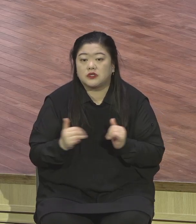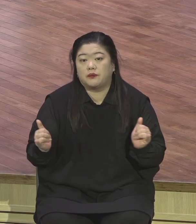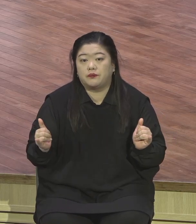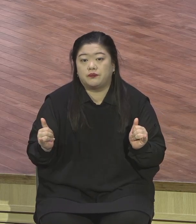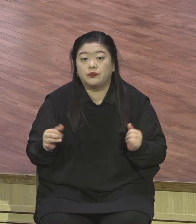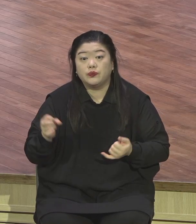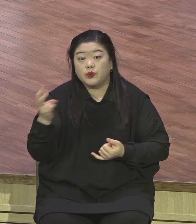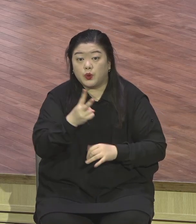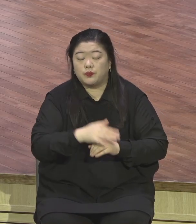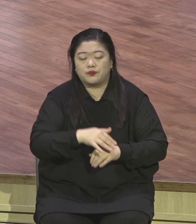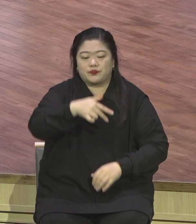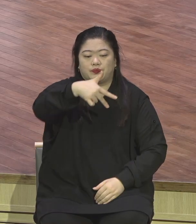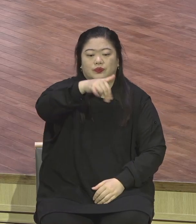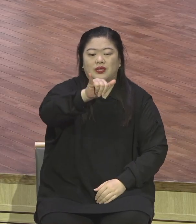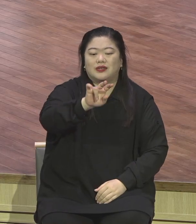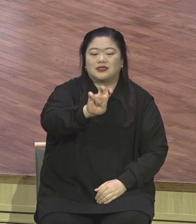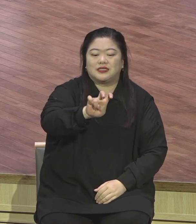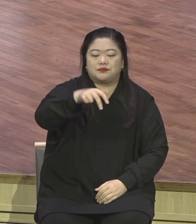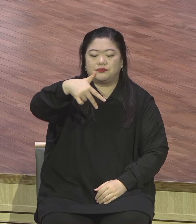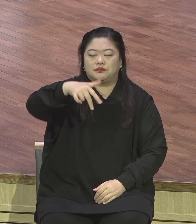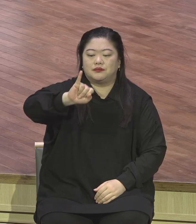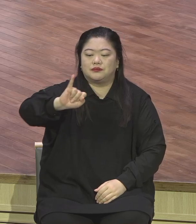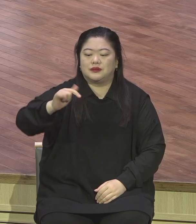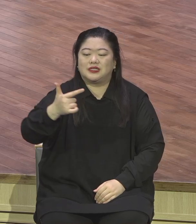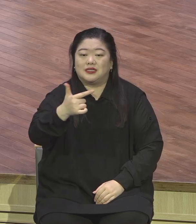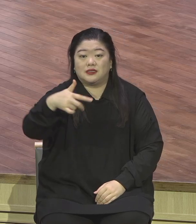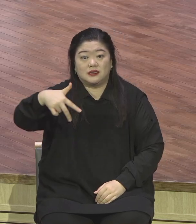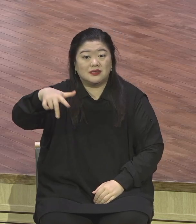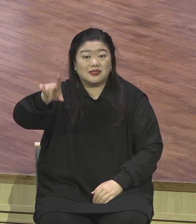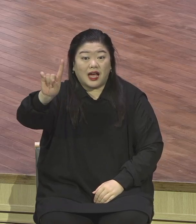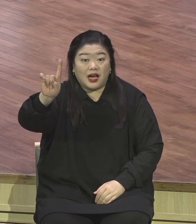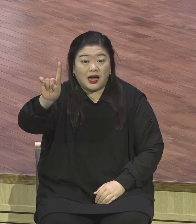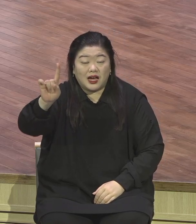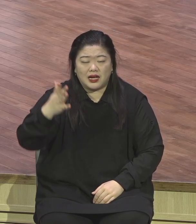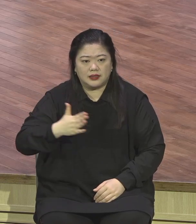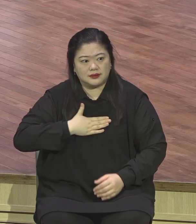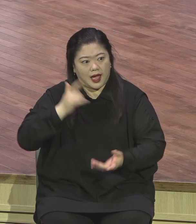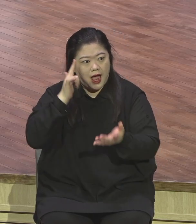무거운 짐을 지워진 사람 무거운 짐이 지워져서